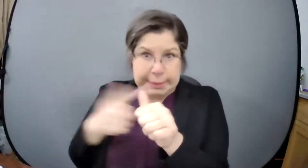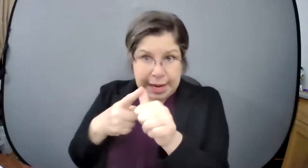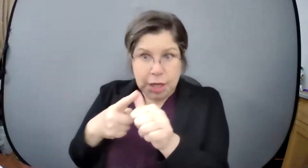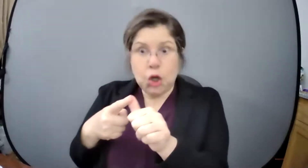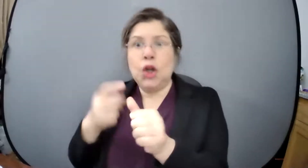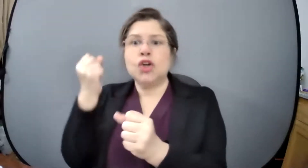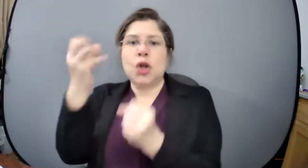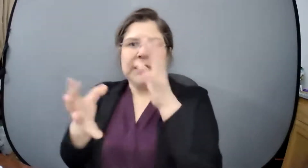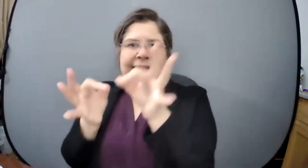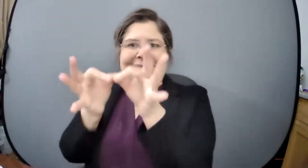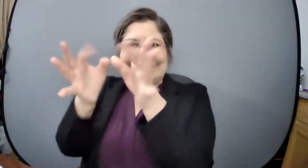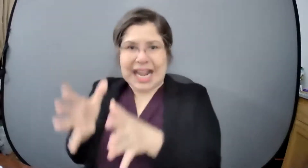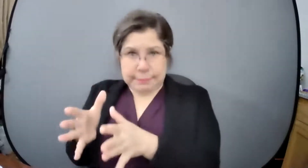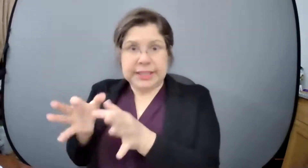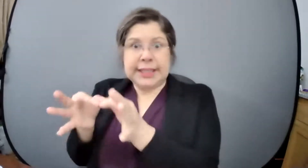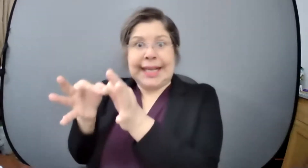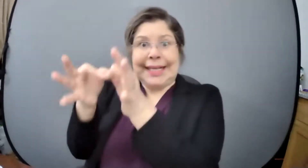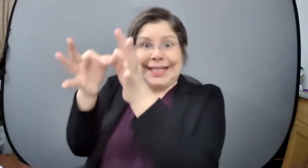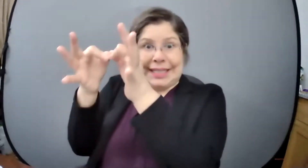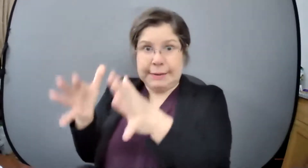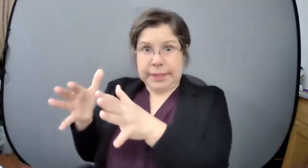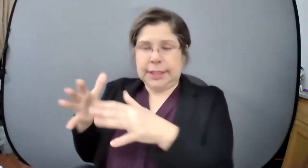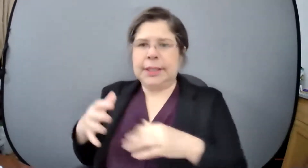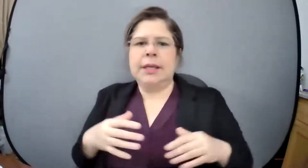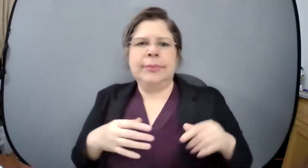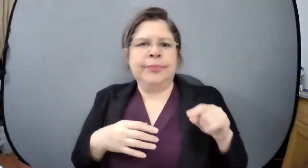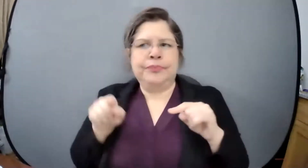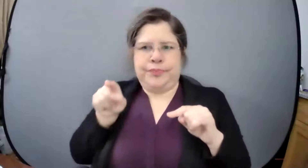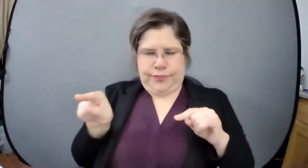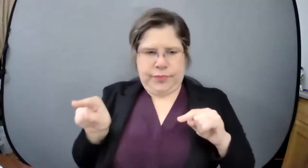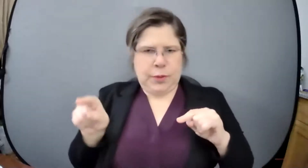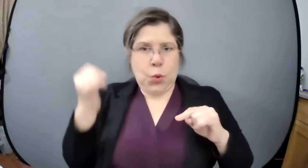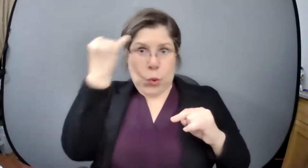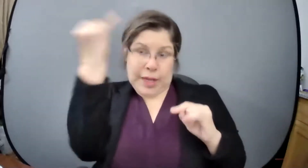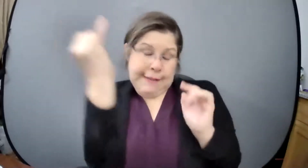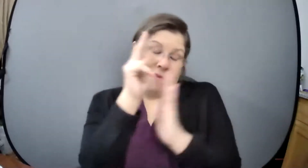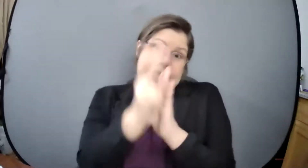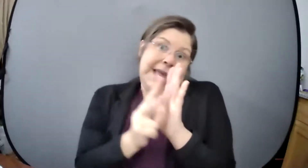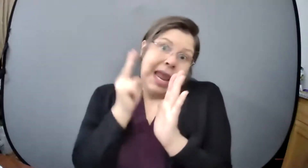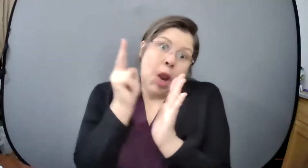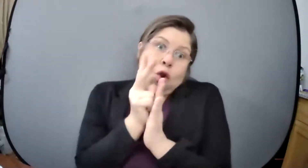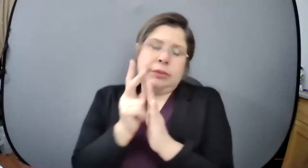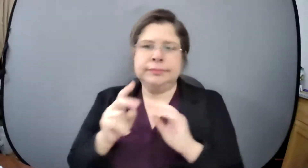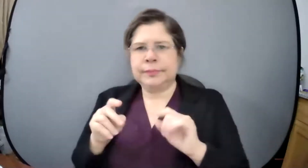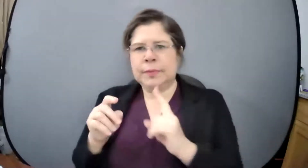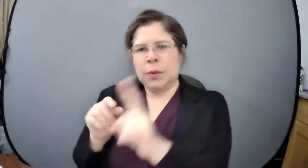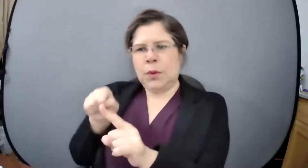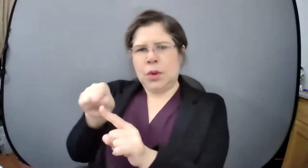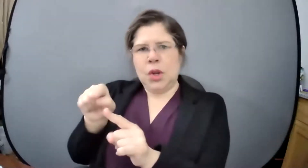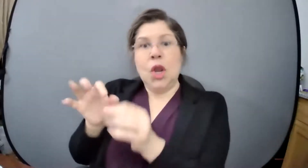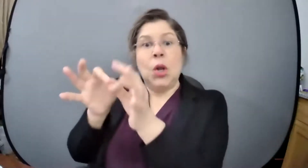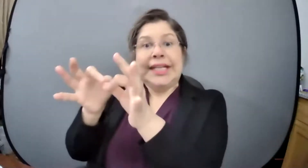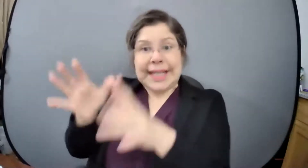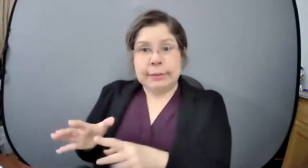haría un video de ellos de niños o sea yo tendría un ejemplo de cada uno los adultos